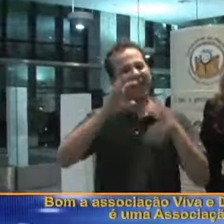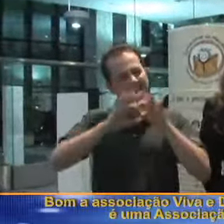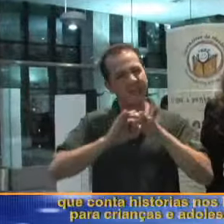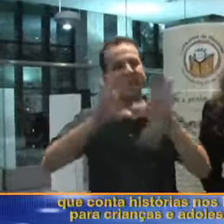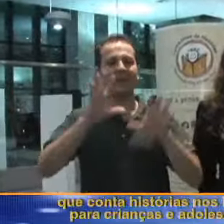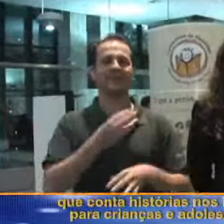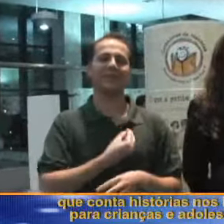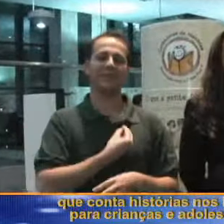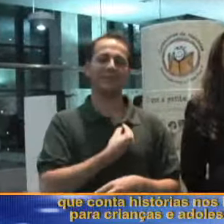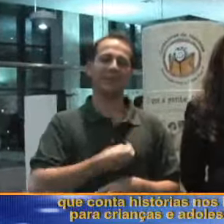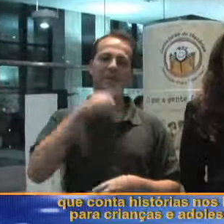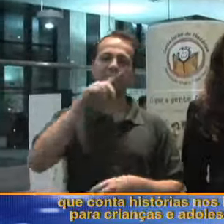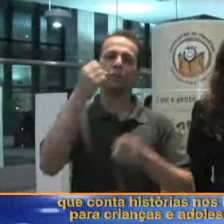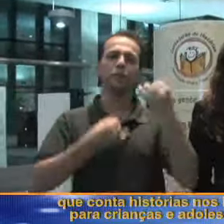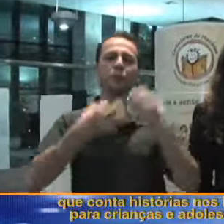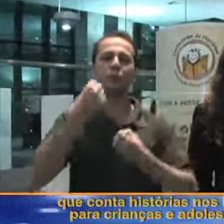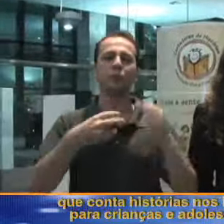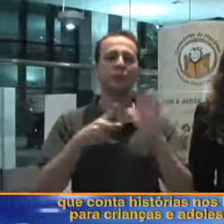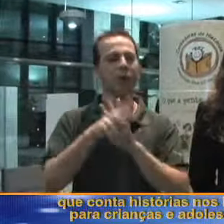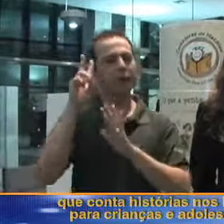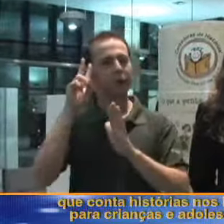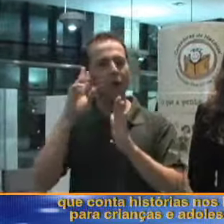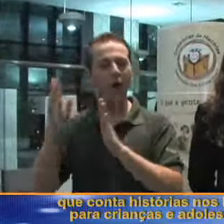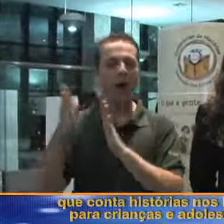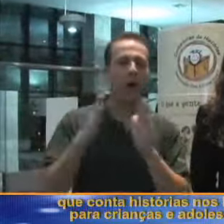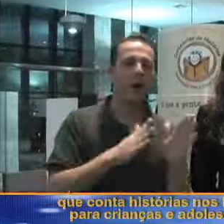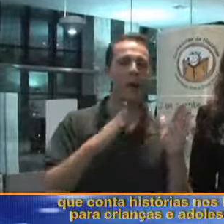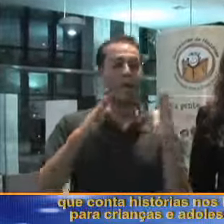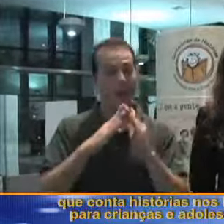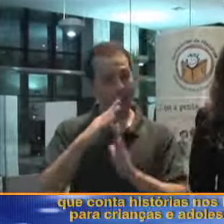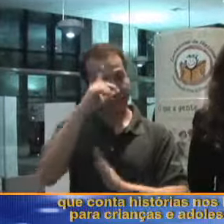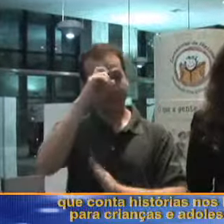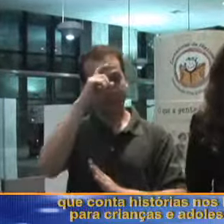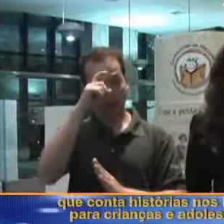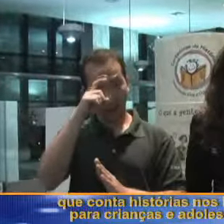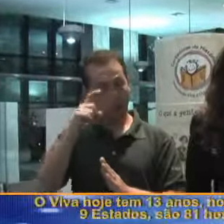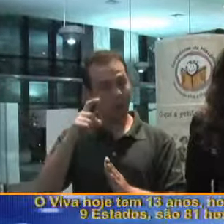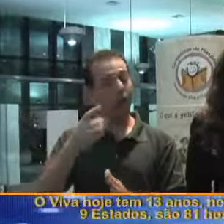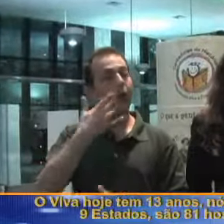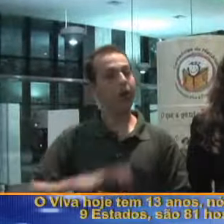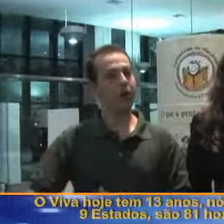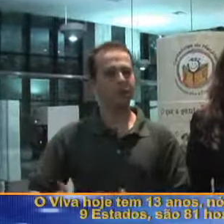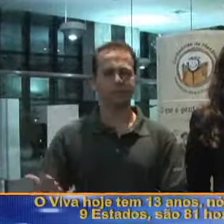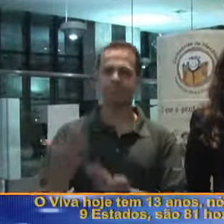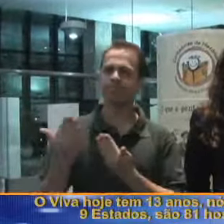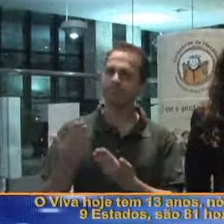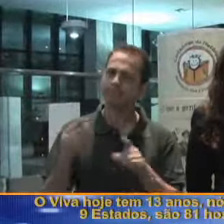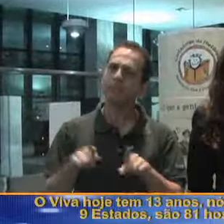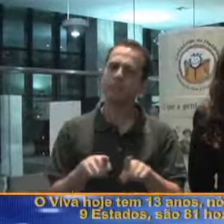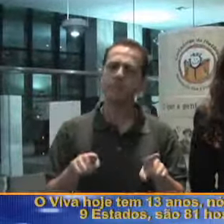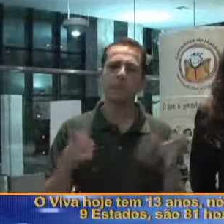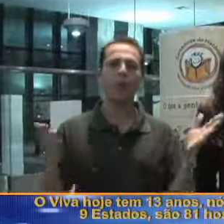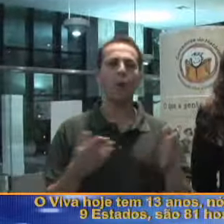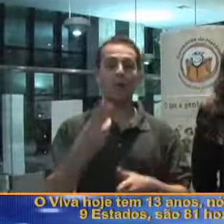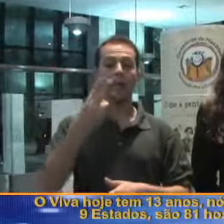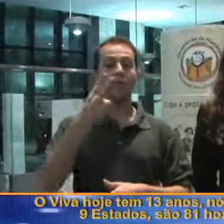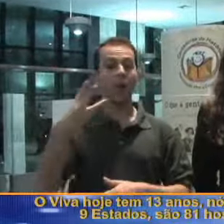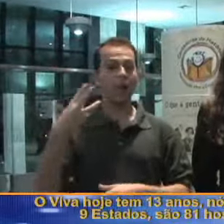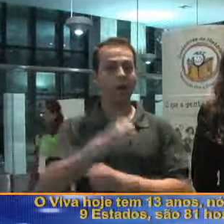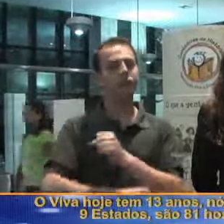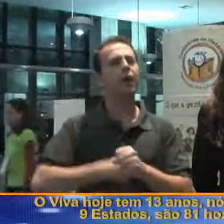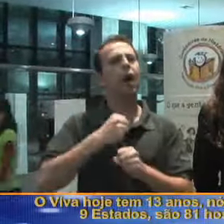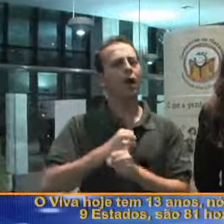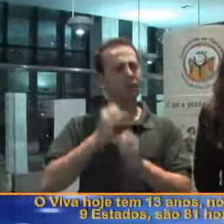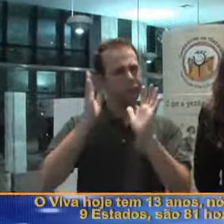associação que conta histórias nos hospitais para crianças e adolescentes. O Viva hoje tem 13 anos, nós